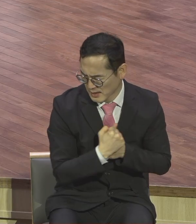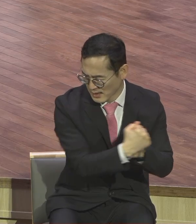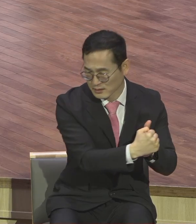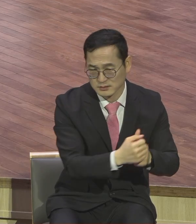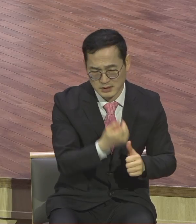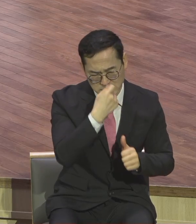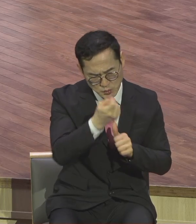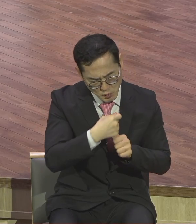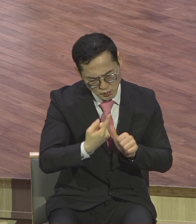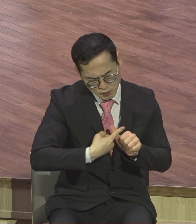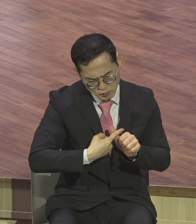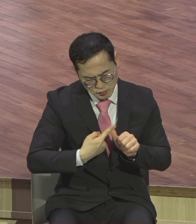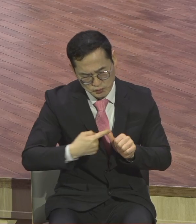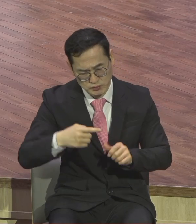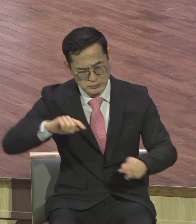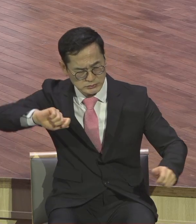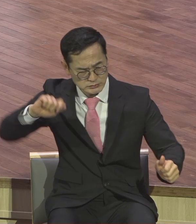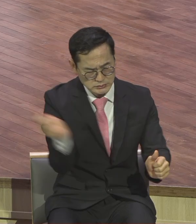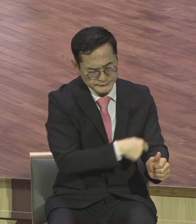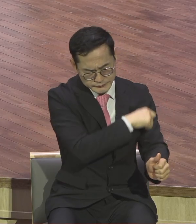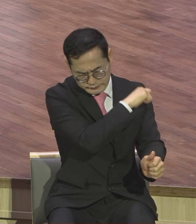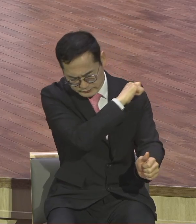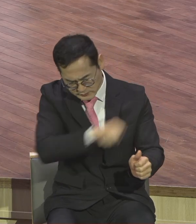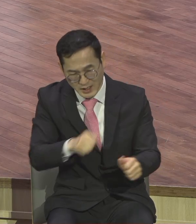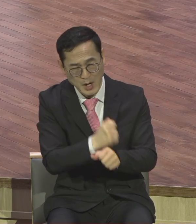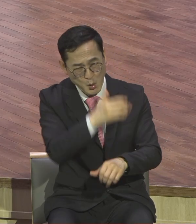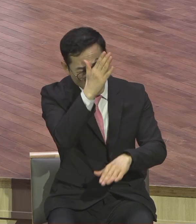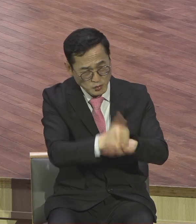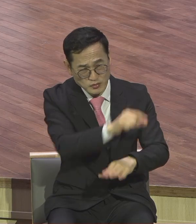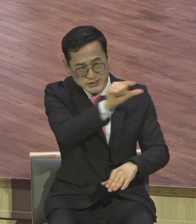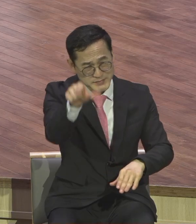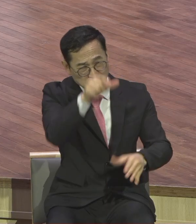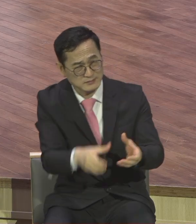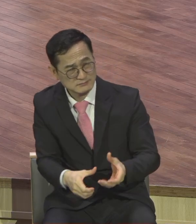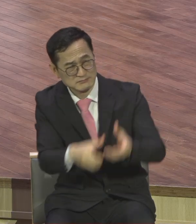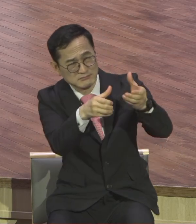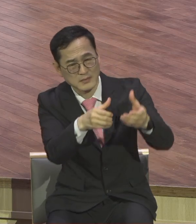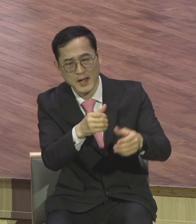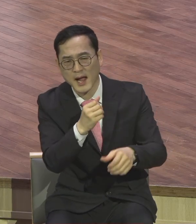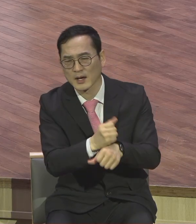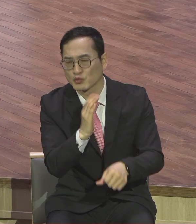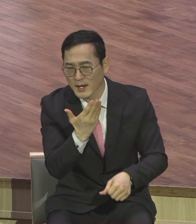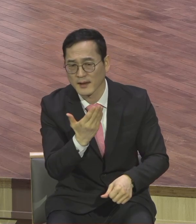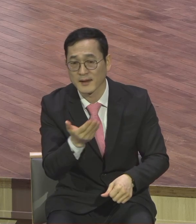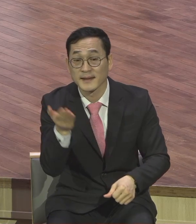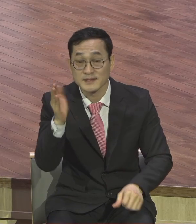재찍질하며 십자가에 못받게 할 것이나 제 3일에 살아나리라